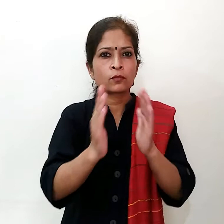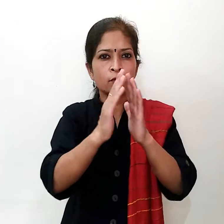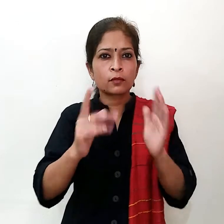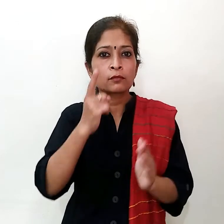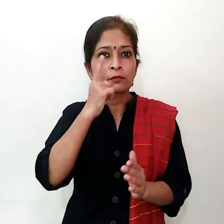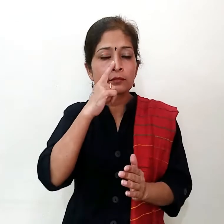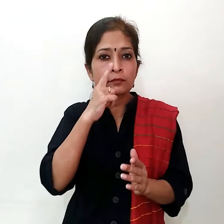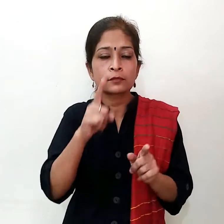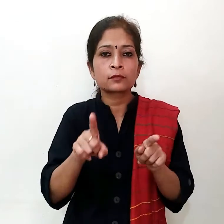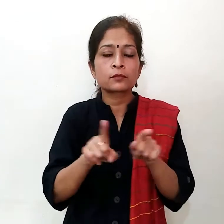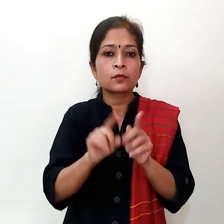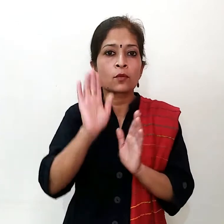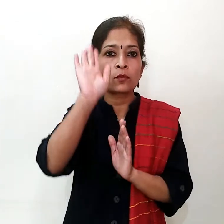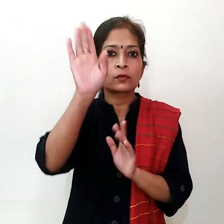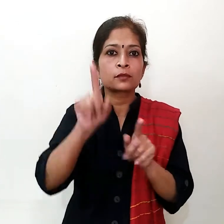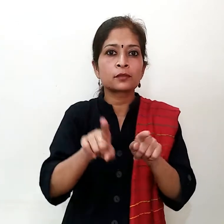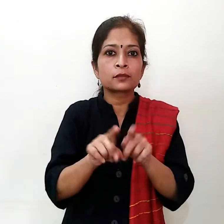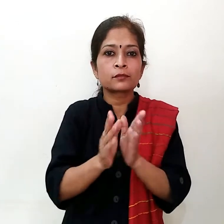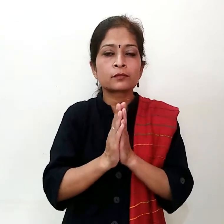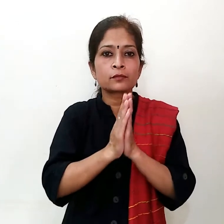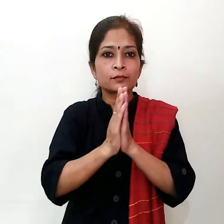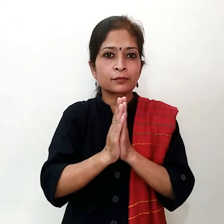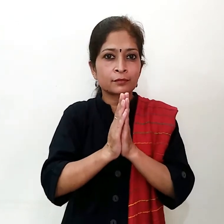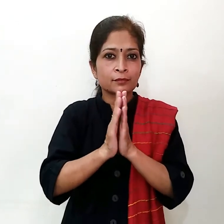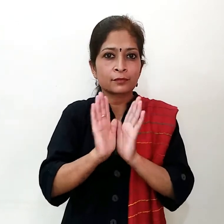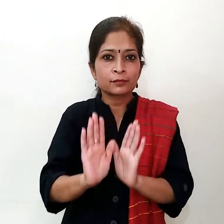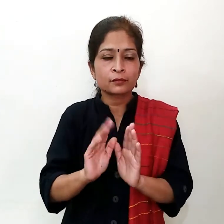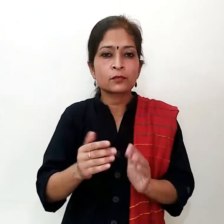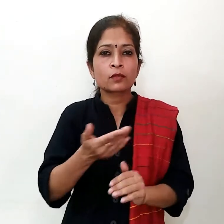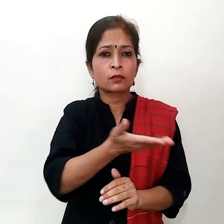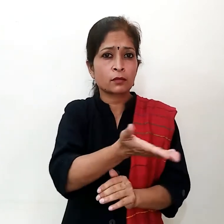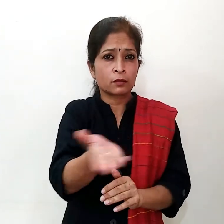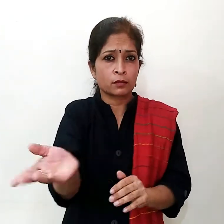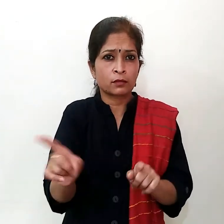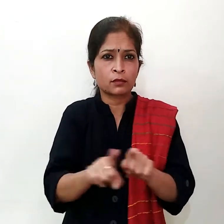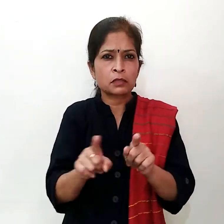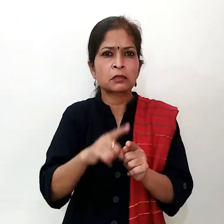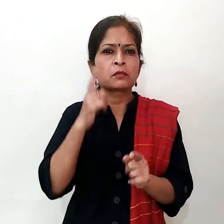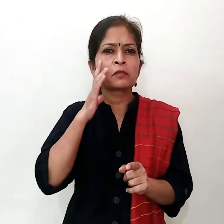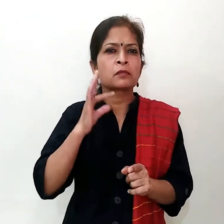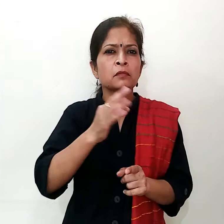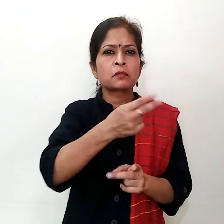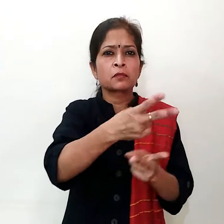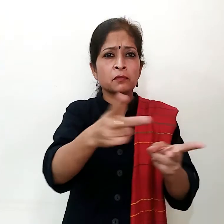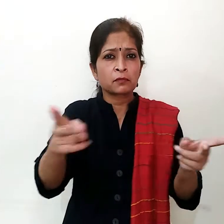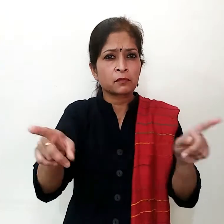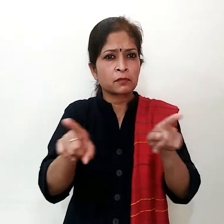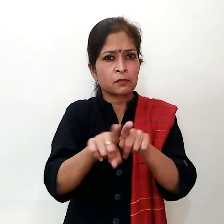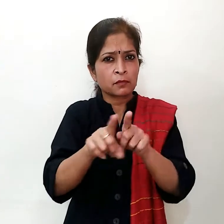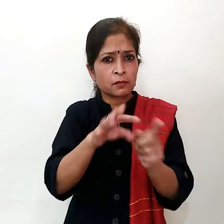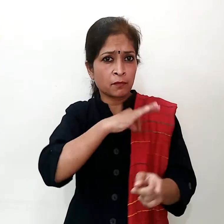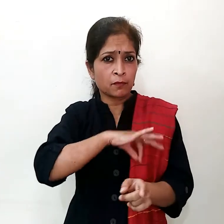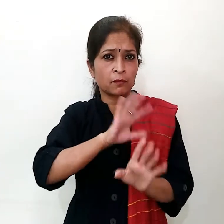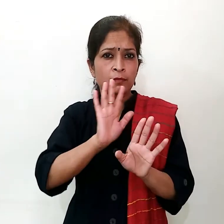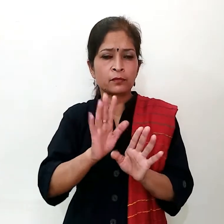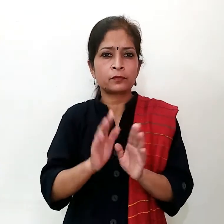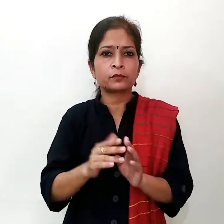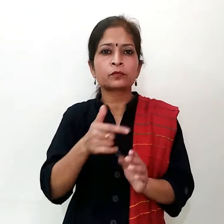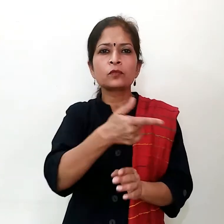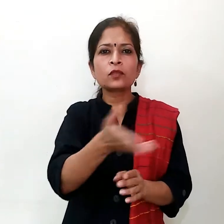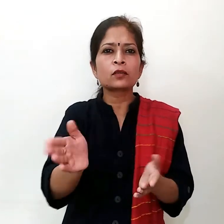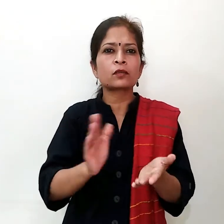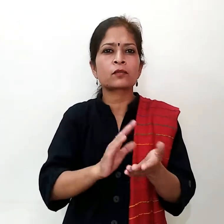घरों में तुल्सी को इसी देवी का दर्चा देकर पूजा भी करते हैं यही सारे दूर अंधे मसालों में भी भाई जाते हैं